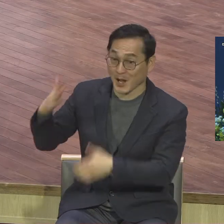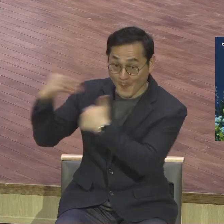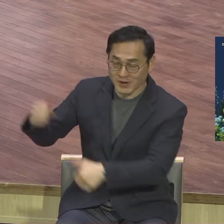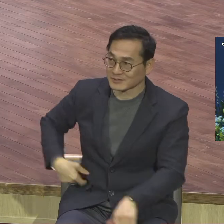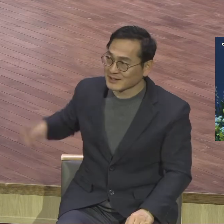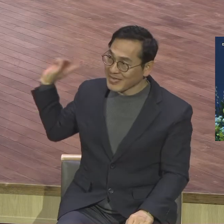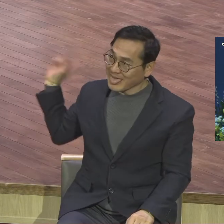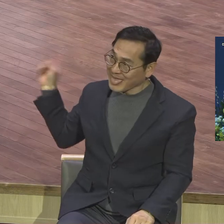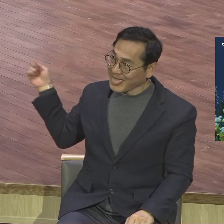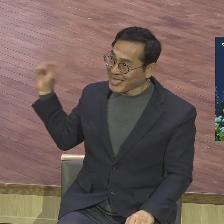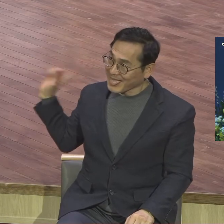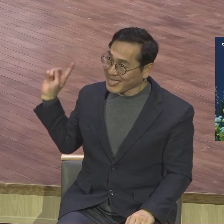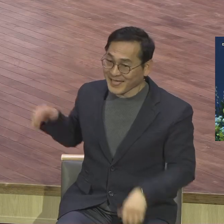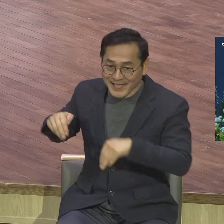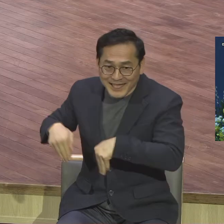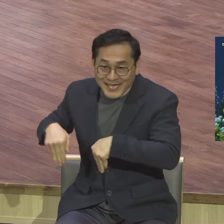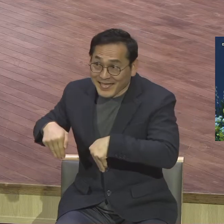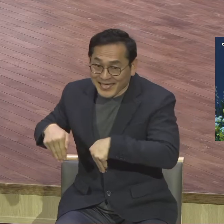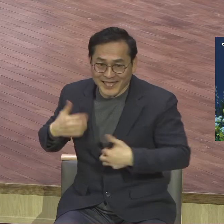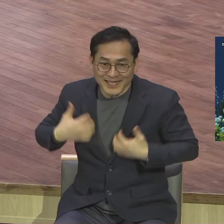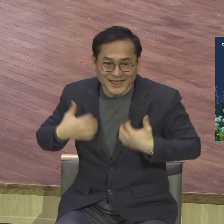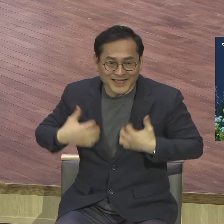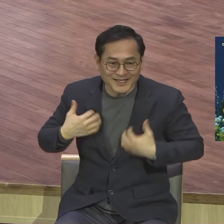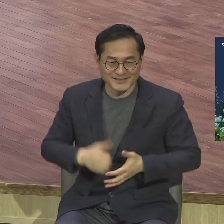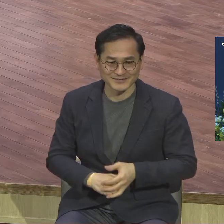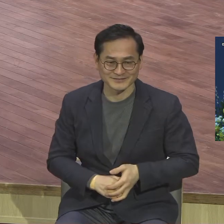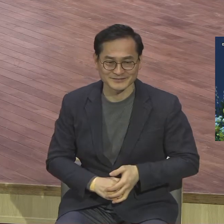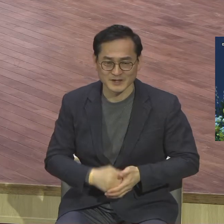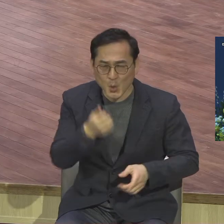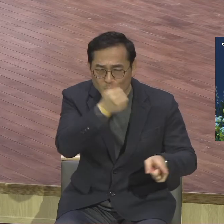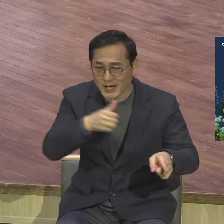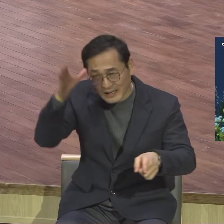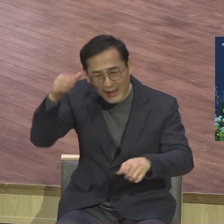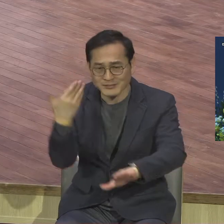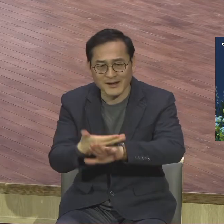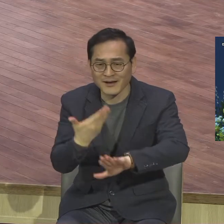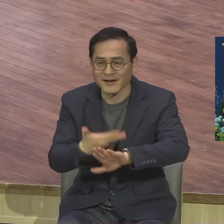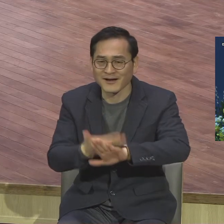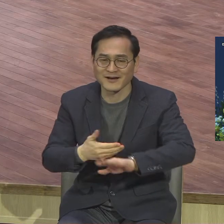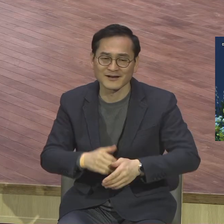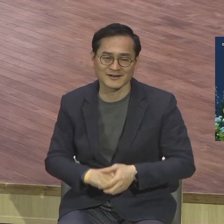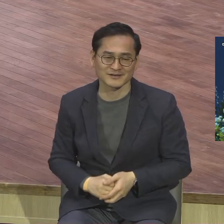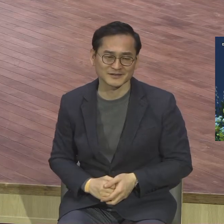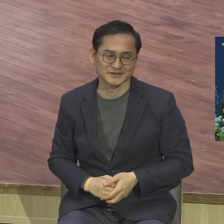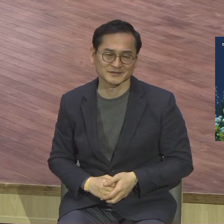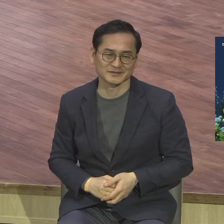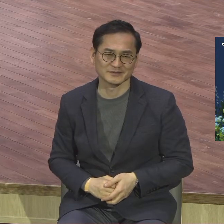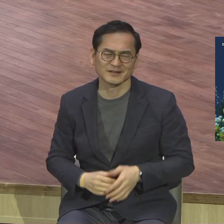아양을 떤데요 이렇게 강아지하고 고양이가 다르기 때문에 그래서 강아지를 많이 키워요